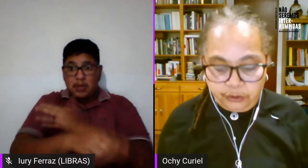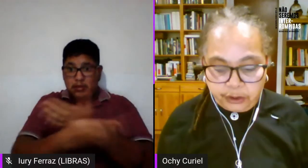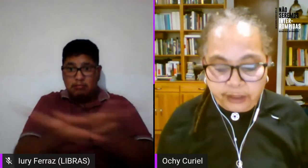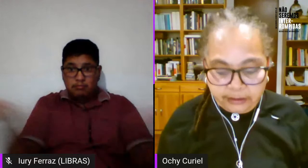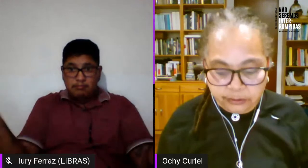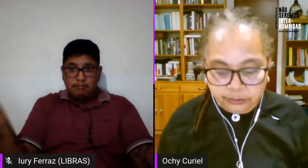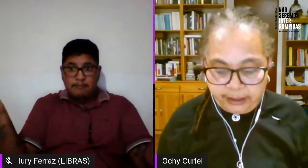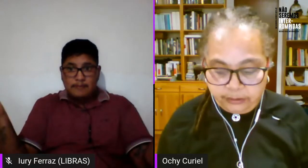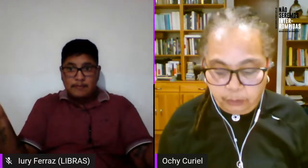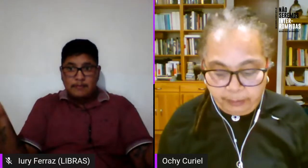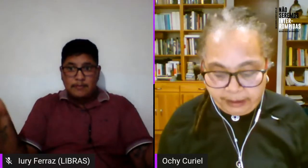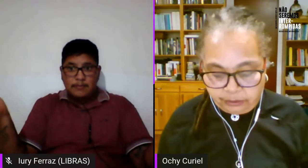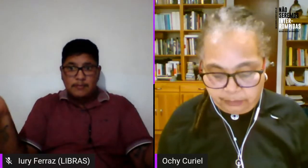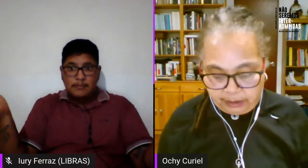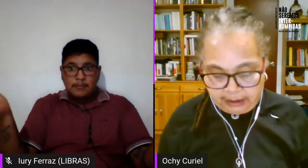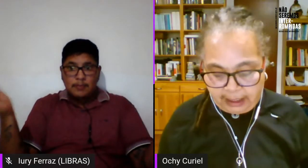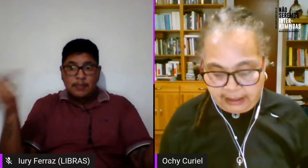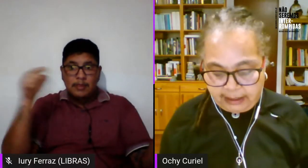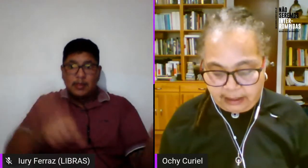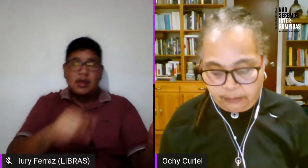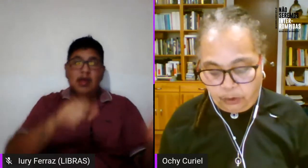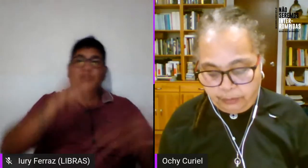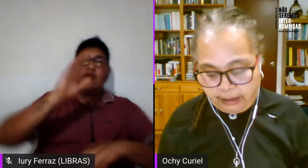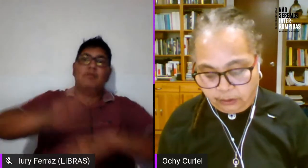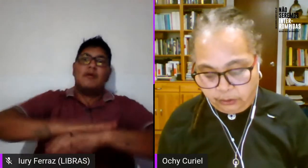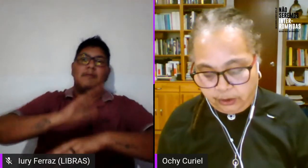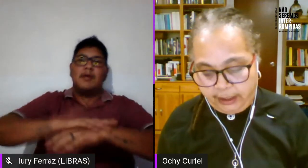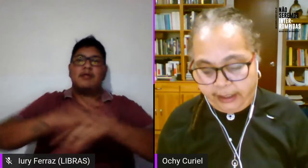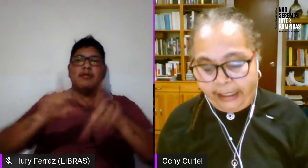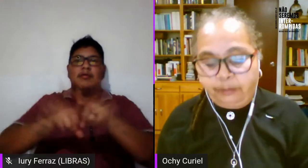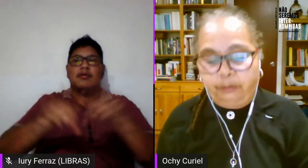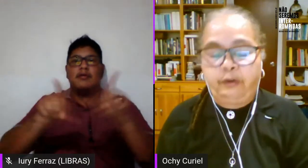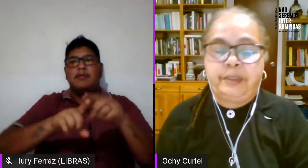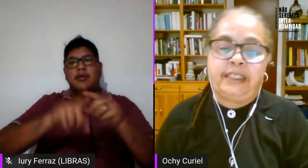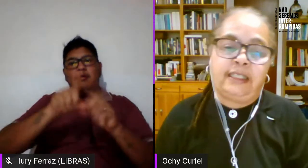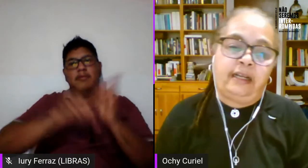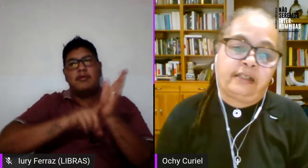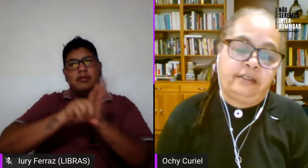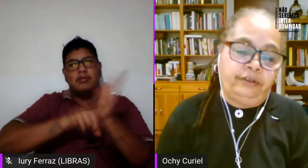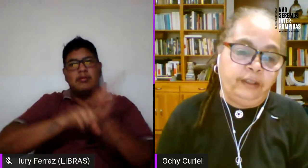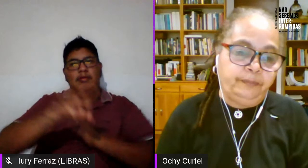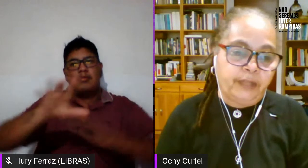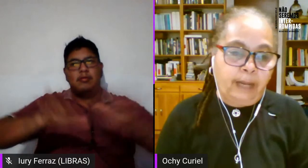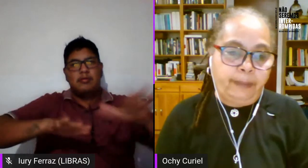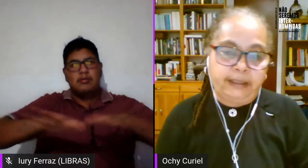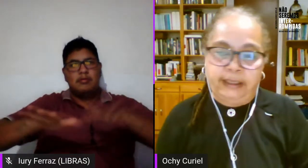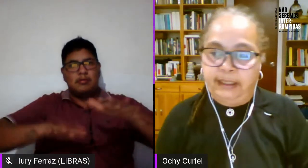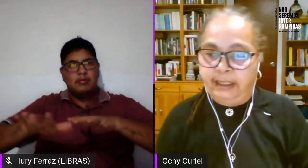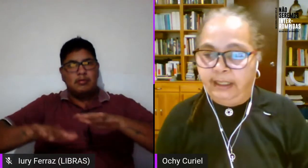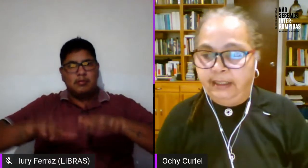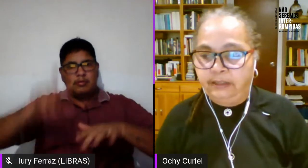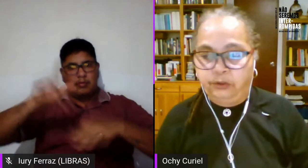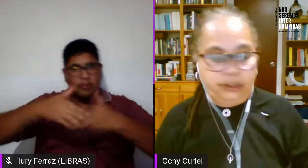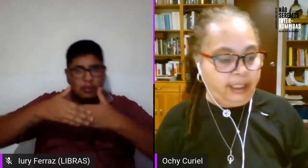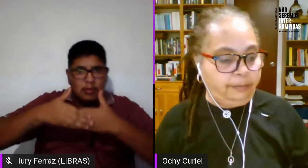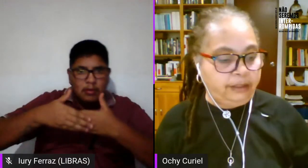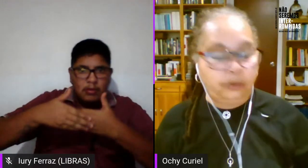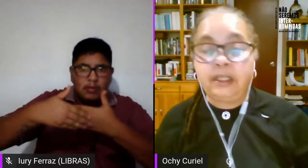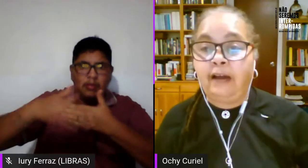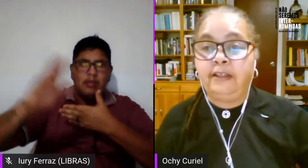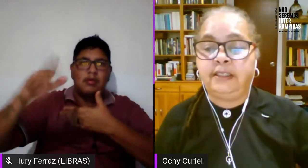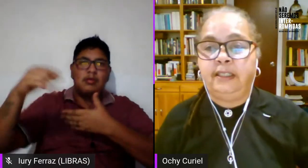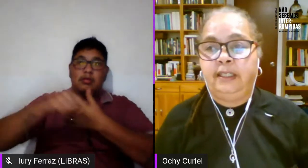porque yo creo que es un es un momento también de analizar el movimiento lesbo-feminista en la región a partir de estos